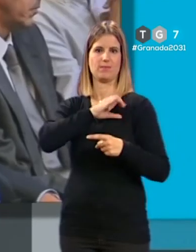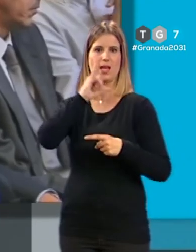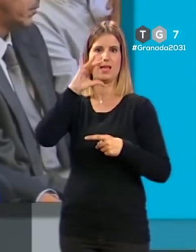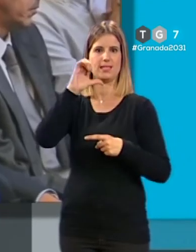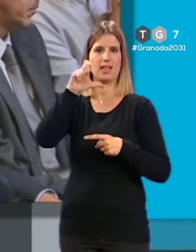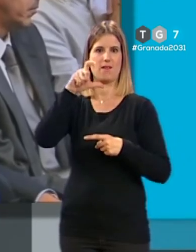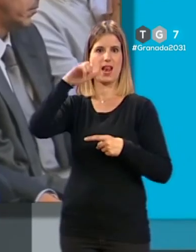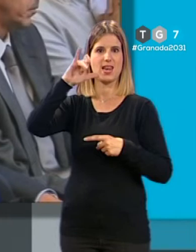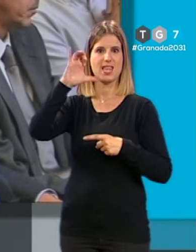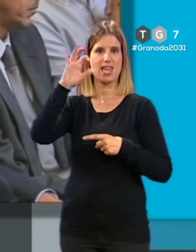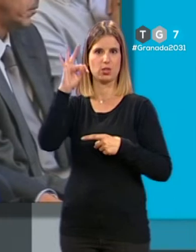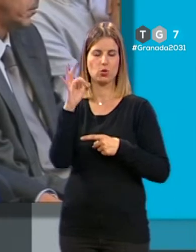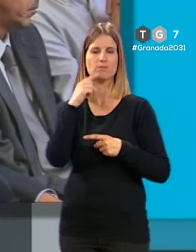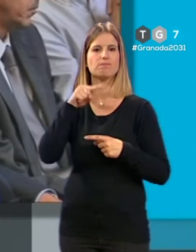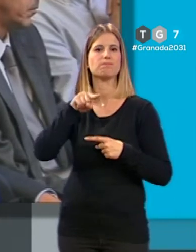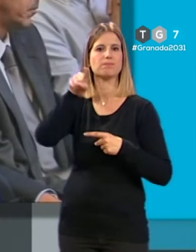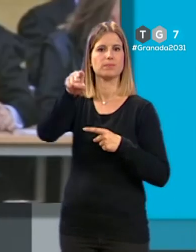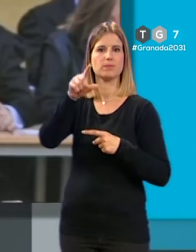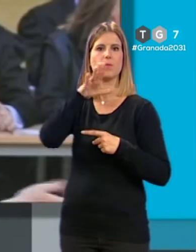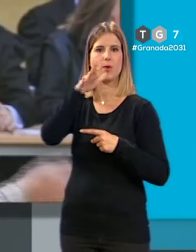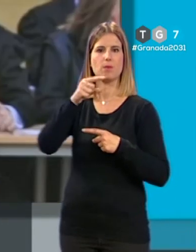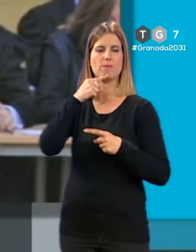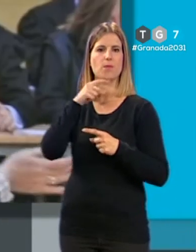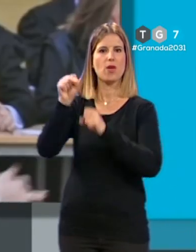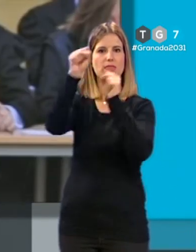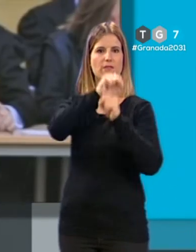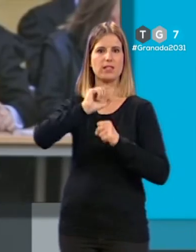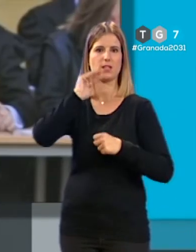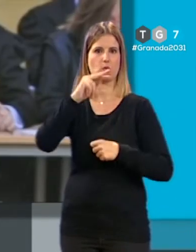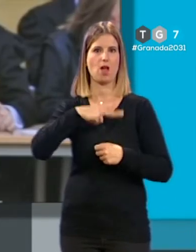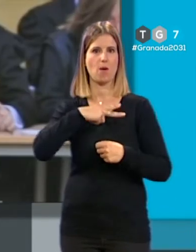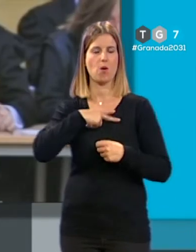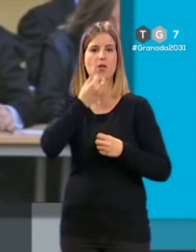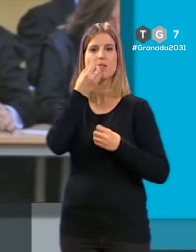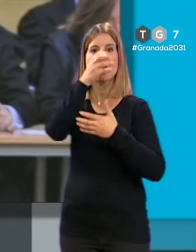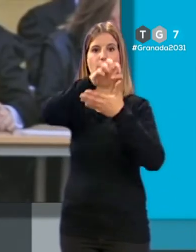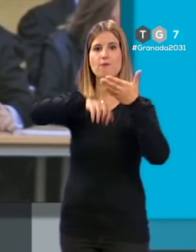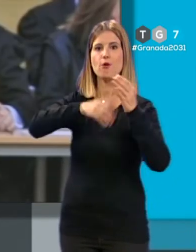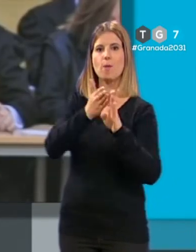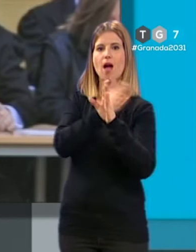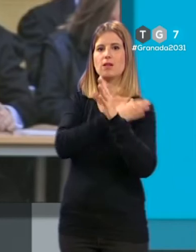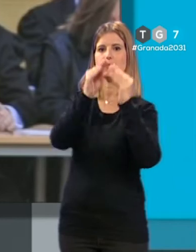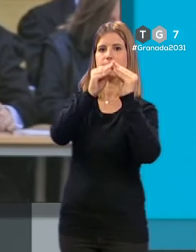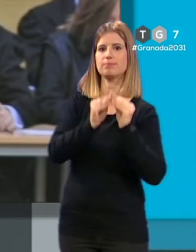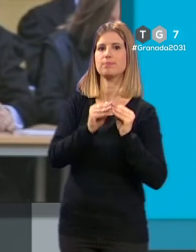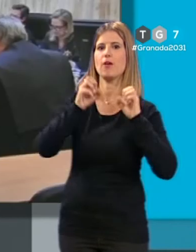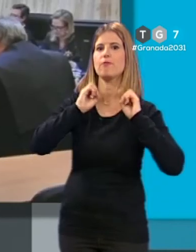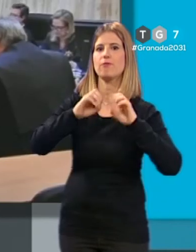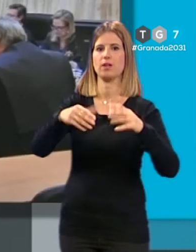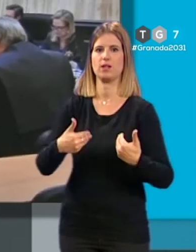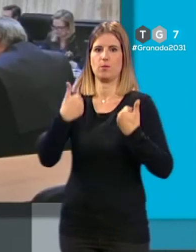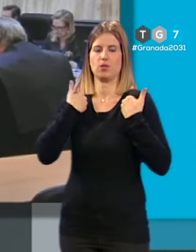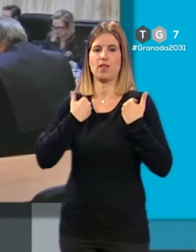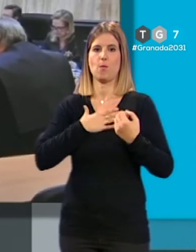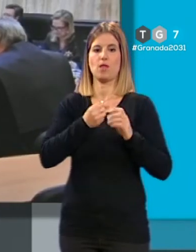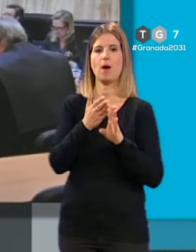acusada que ejerce la causa como letrada en defensa propia que el informe que elaboró antes de dejar su responsabilidad municipal